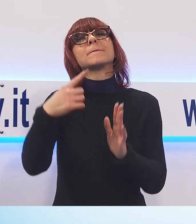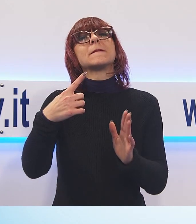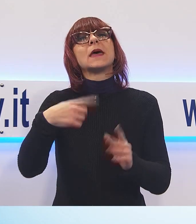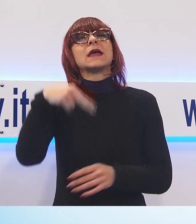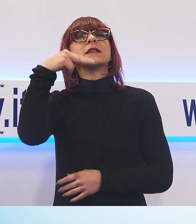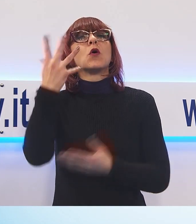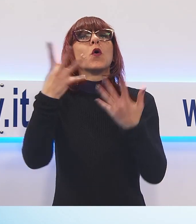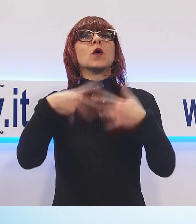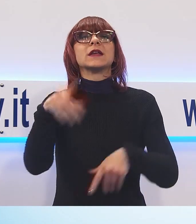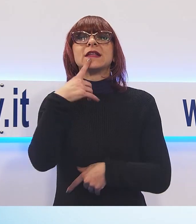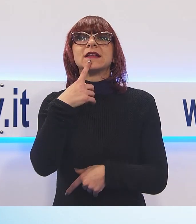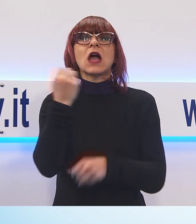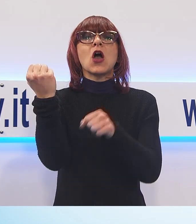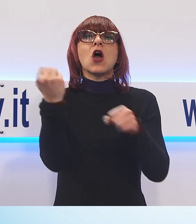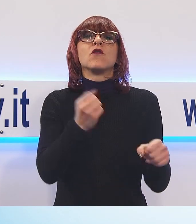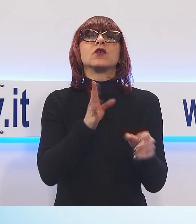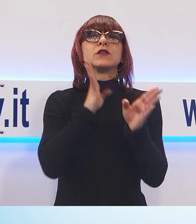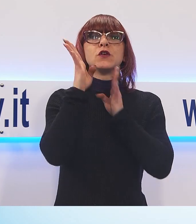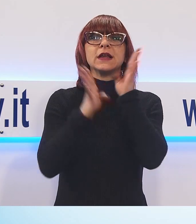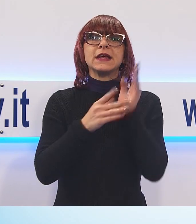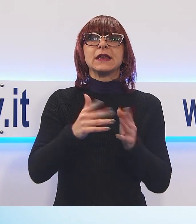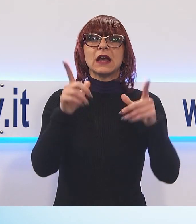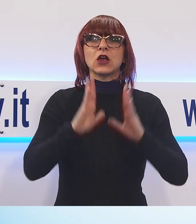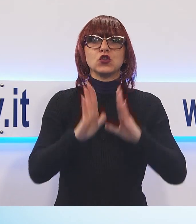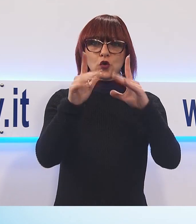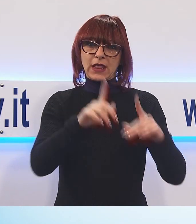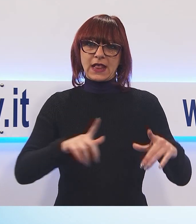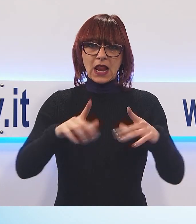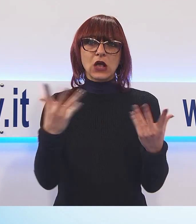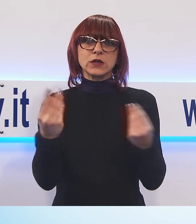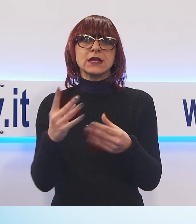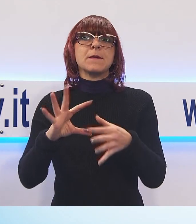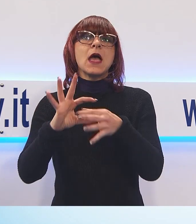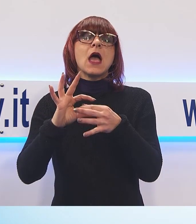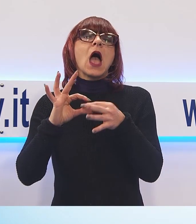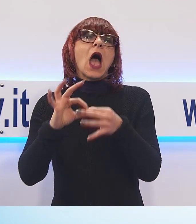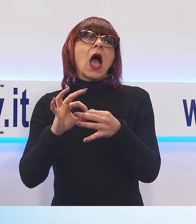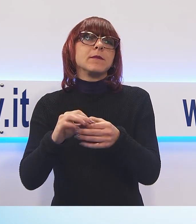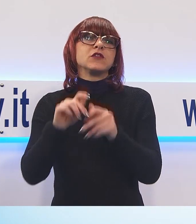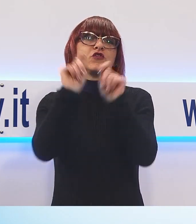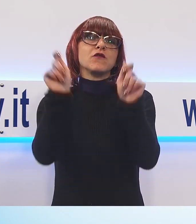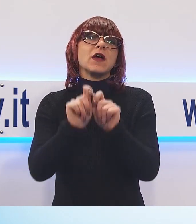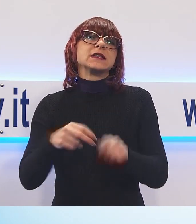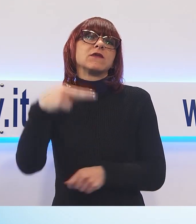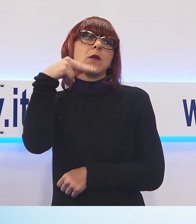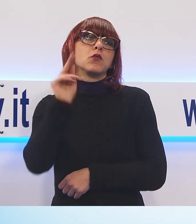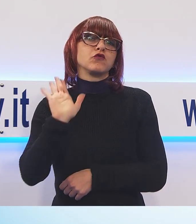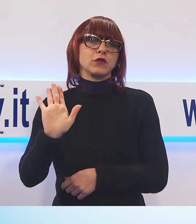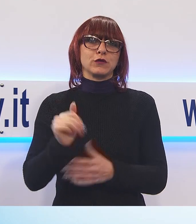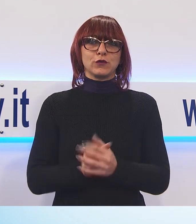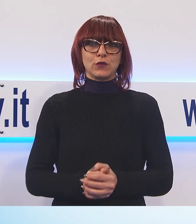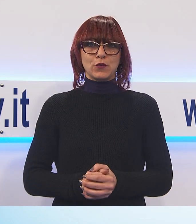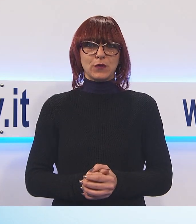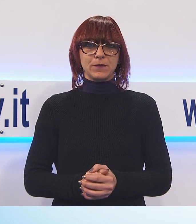dalla Fondazione Lirica Torrelaghese e dagli amici del Festival Pucciniano. Protagonisti, i giovani cantanti lirici che hanno partecipato all